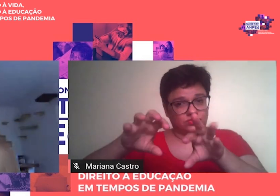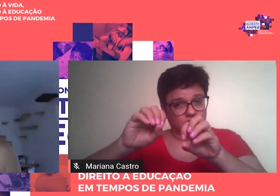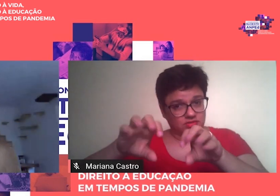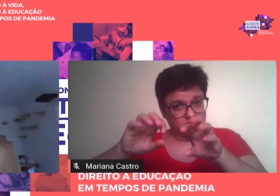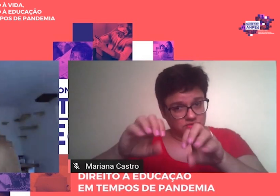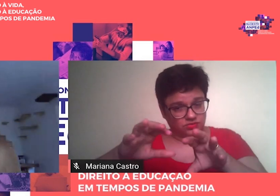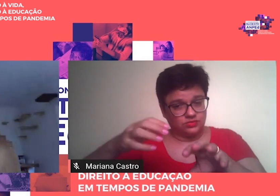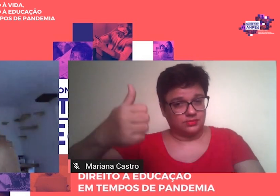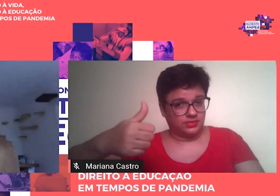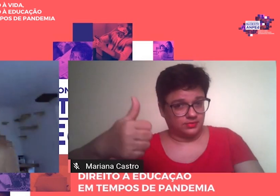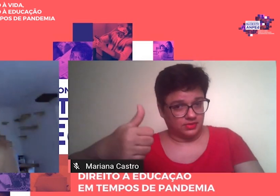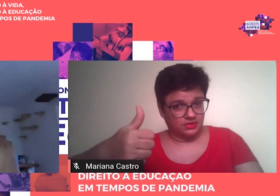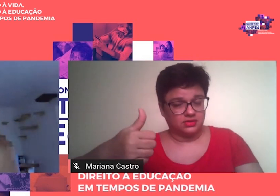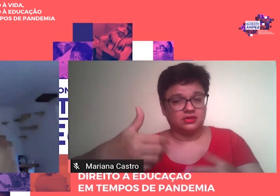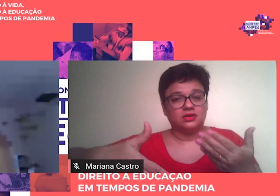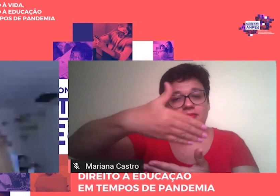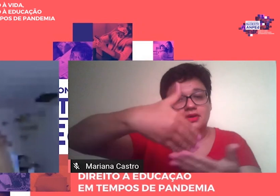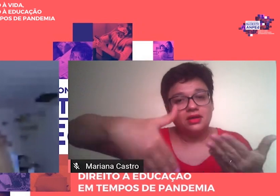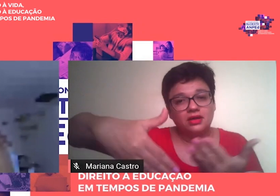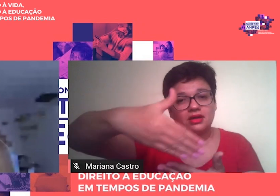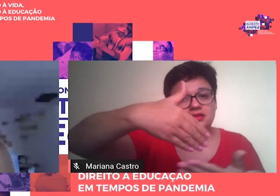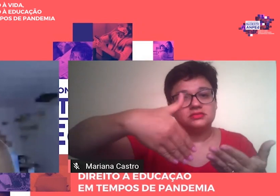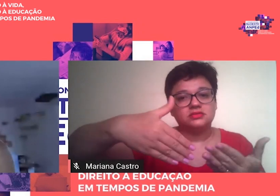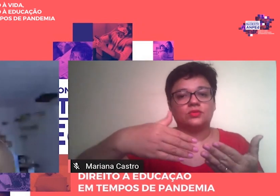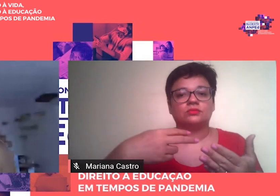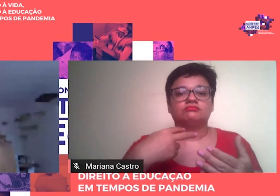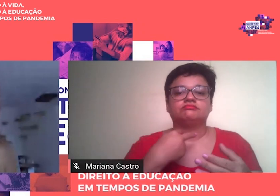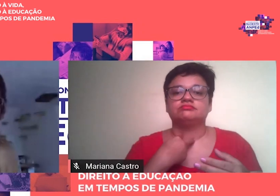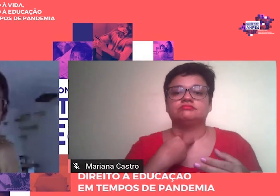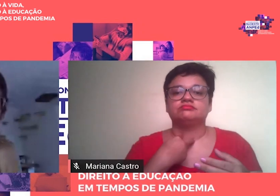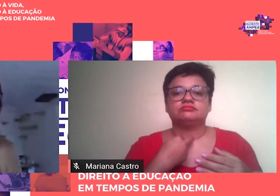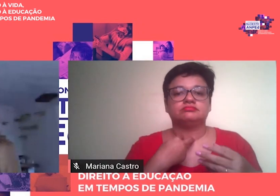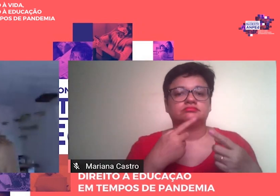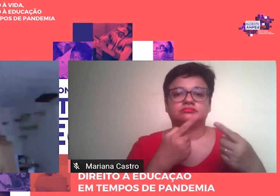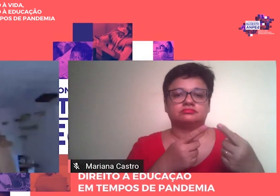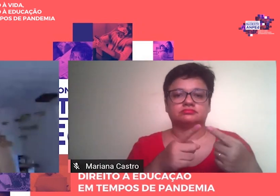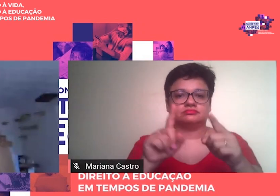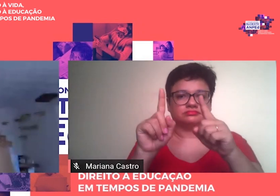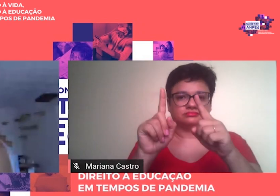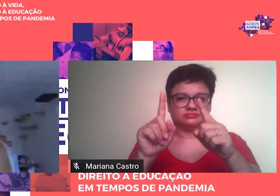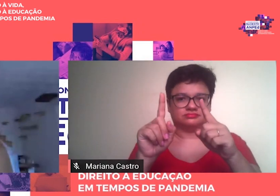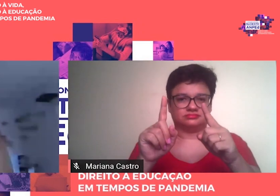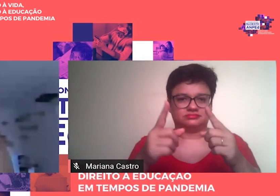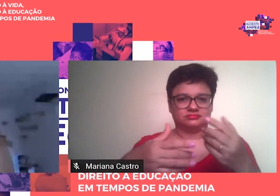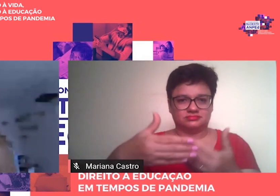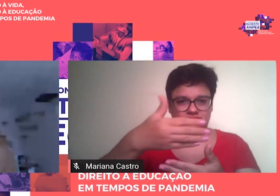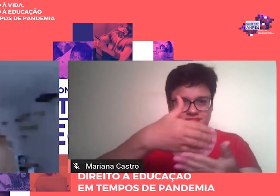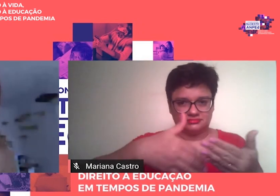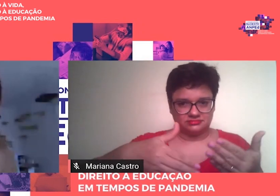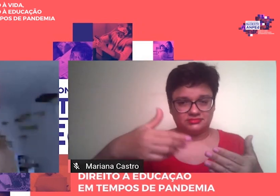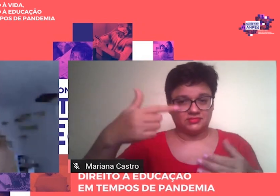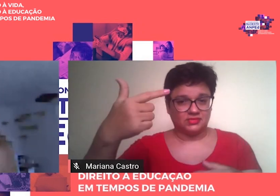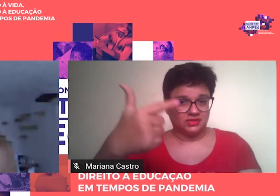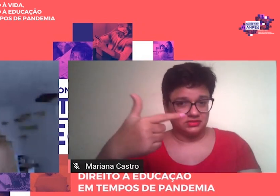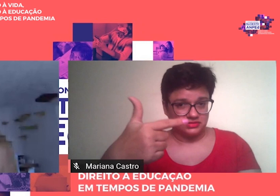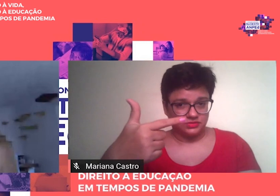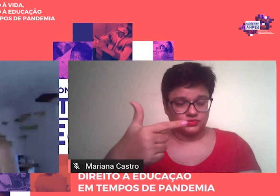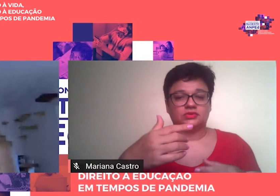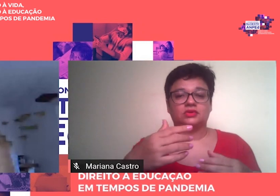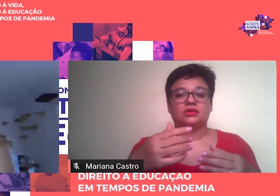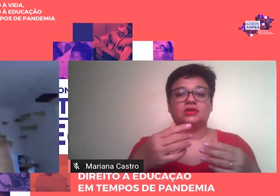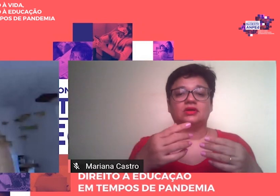uma relação entre não-antagônicos e à segunda entre antagônicos, como acabou de